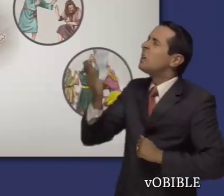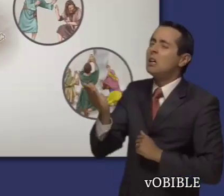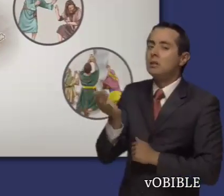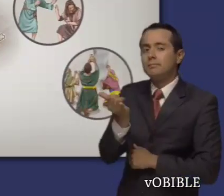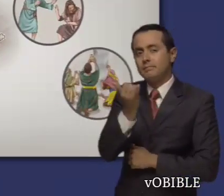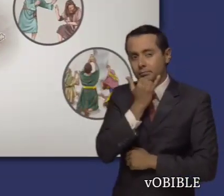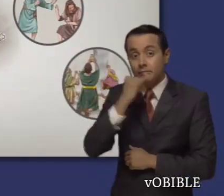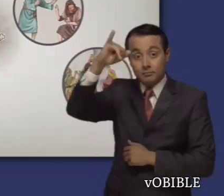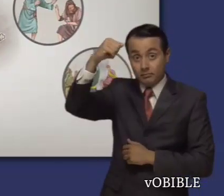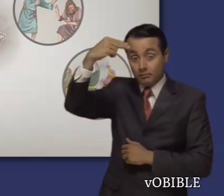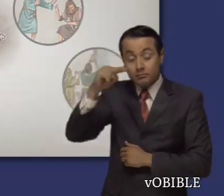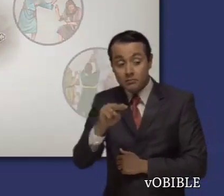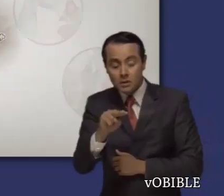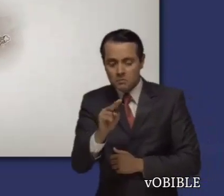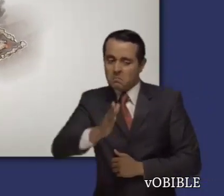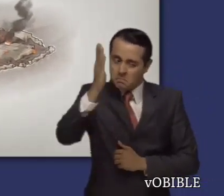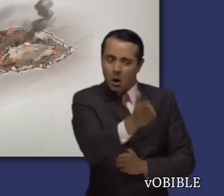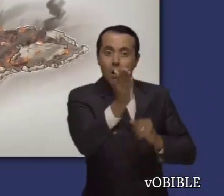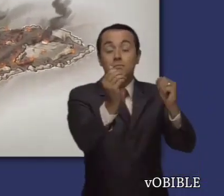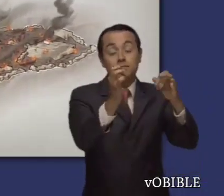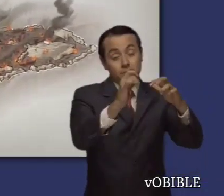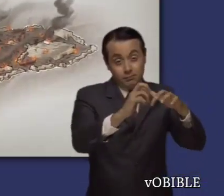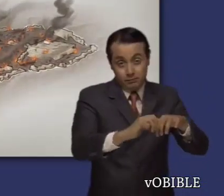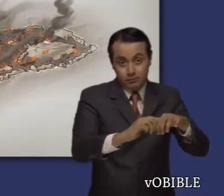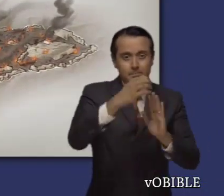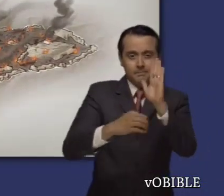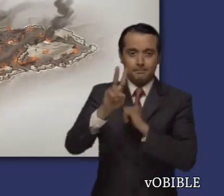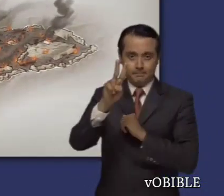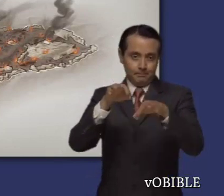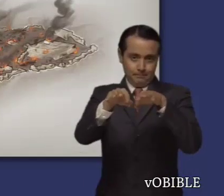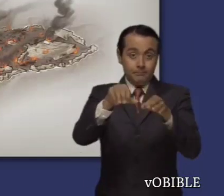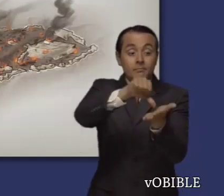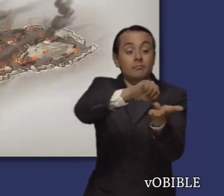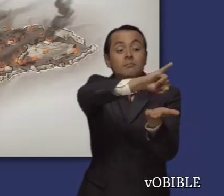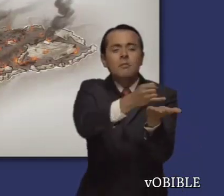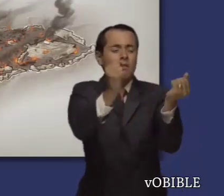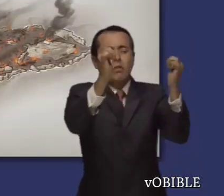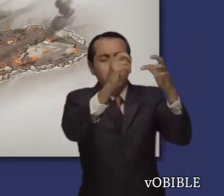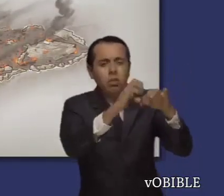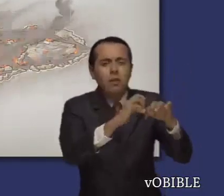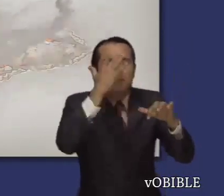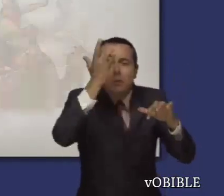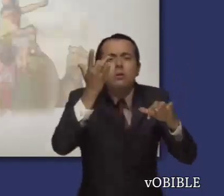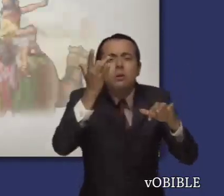muchos pecados. El capítulo 2 explica que fue Jehová quien provocó la destrucción de Jerusalén.